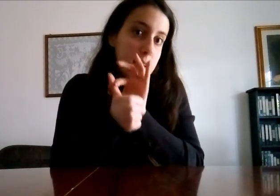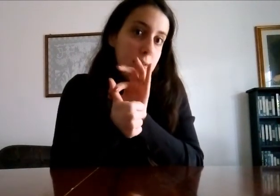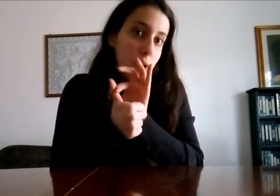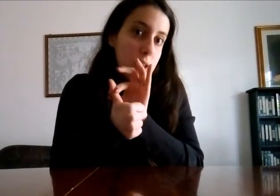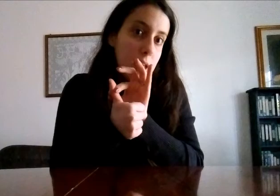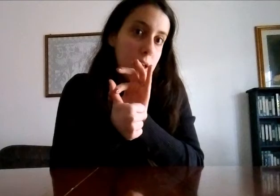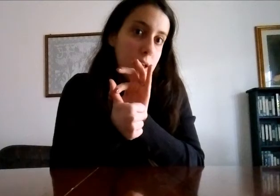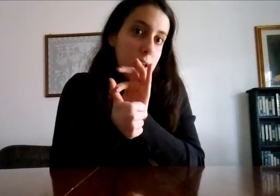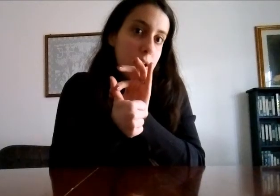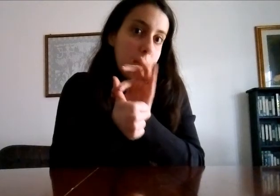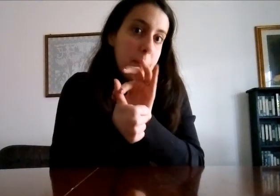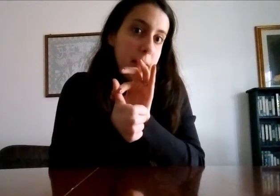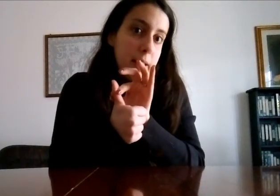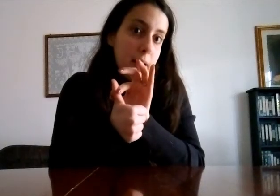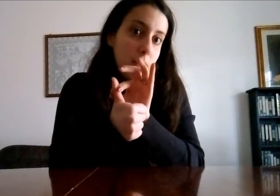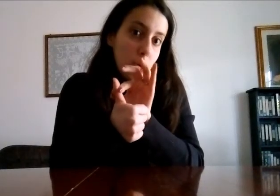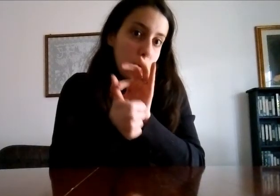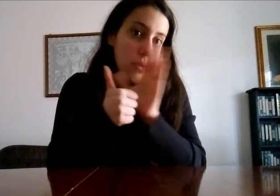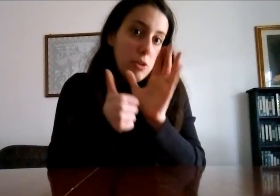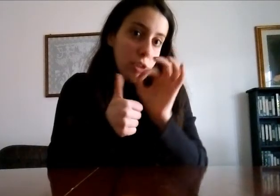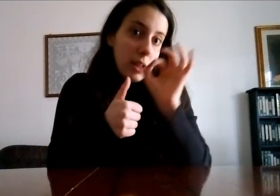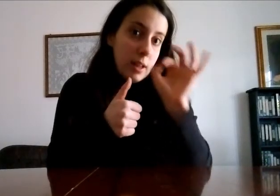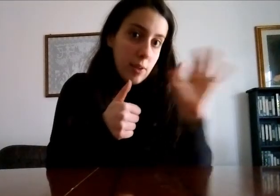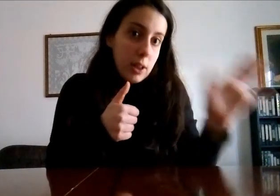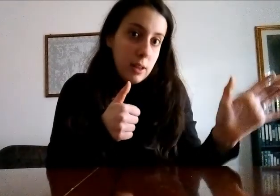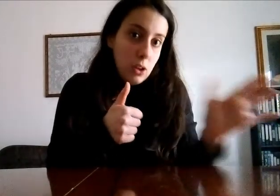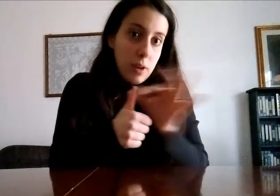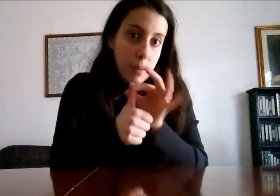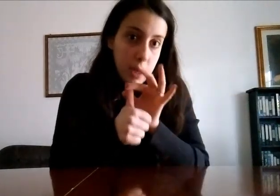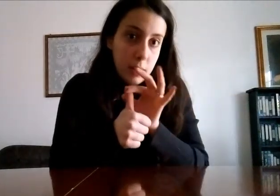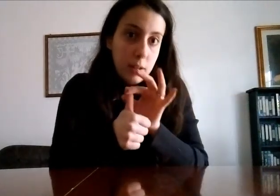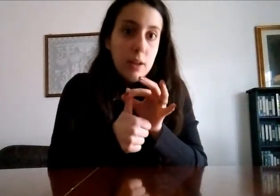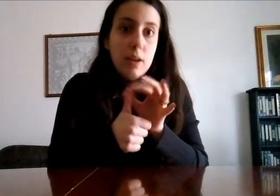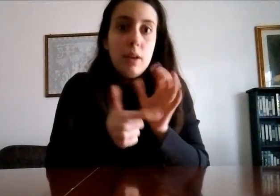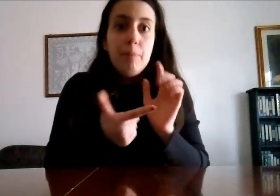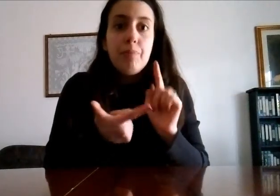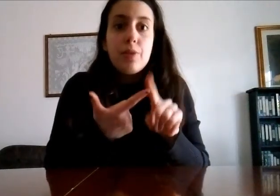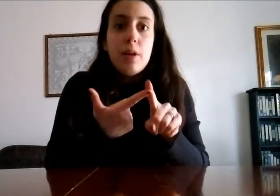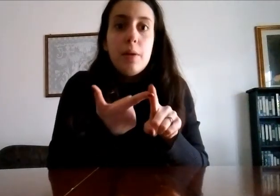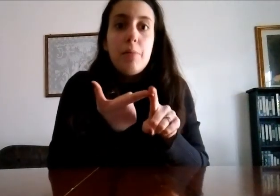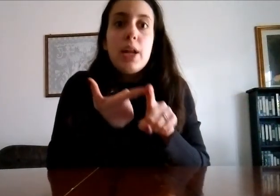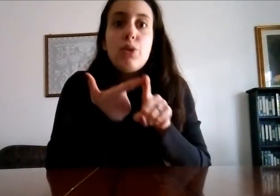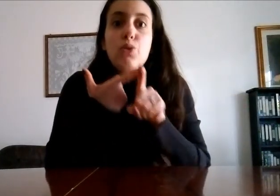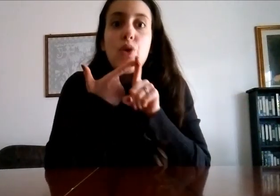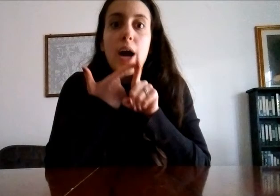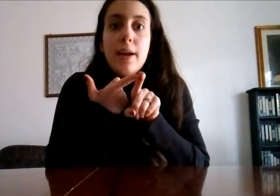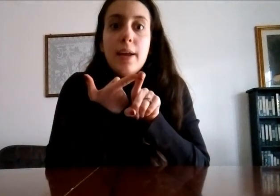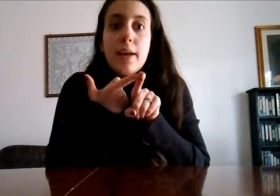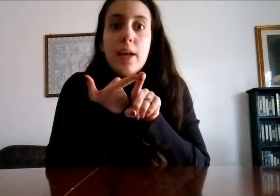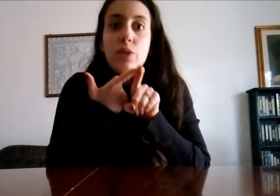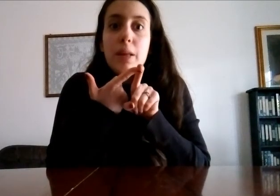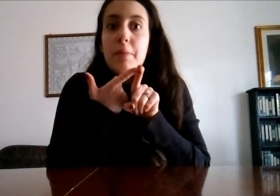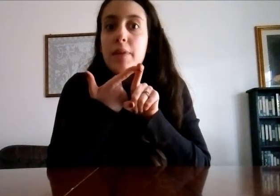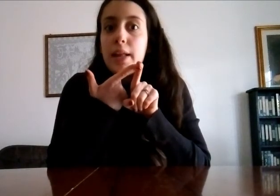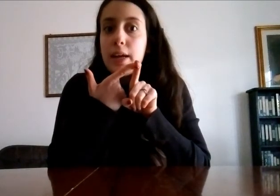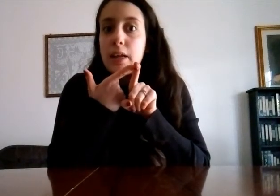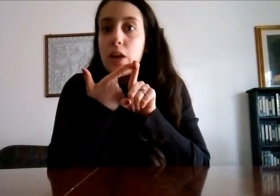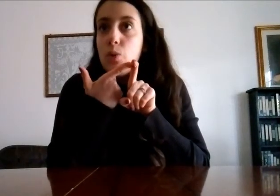altre volte e mi sta dando comincia a dare fastidio veramente poi il suo cane che non sempre viene attaccato al